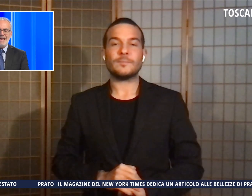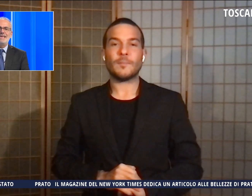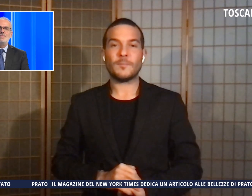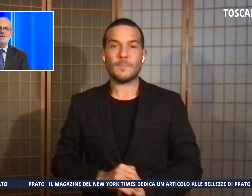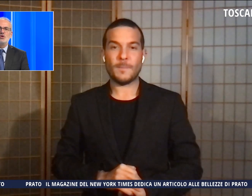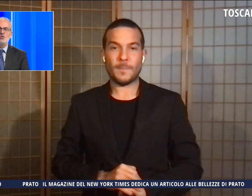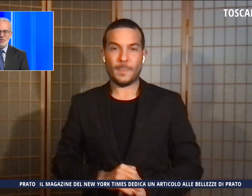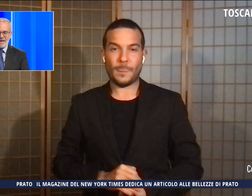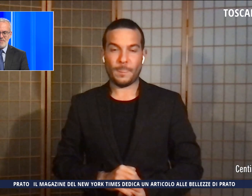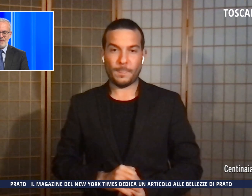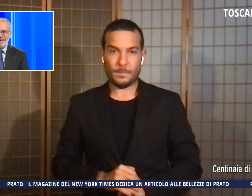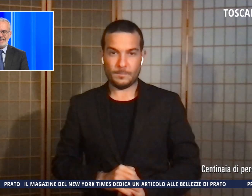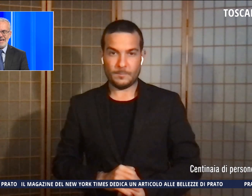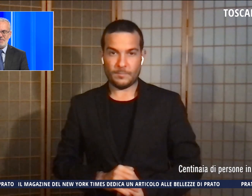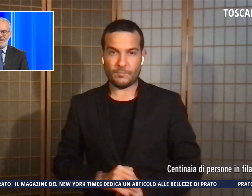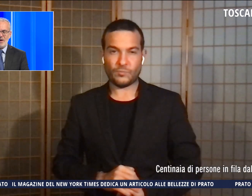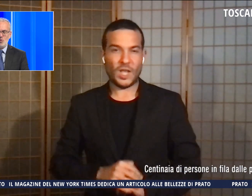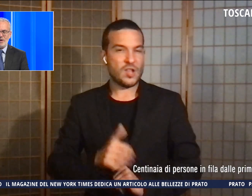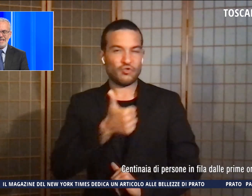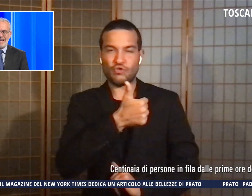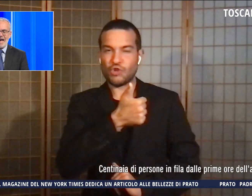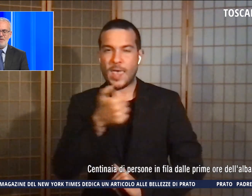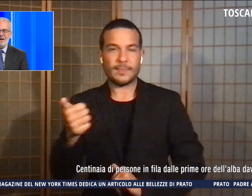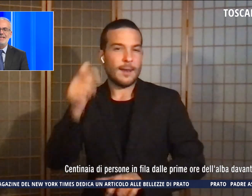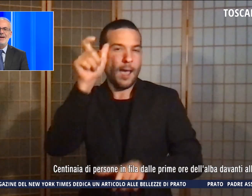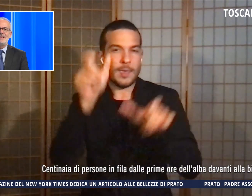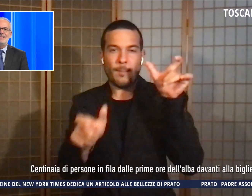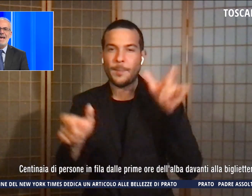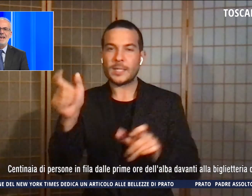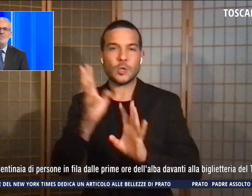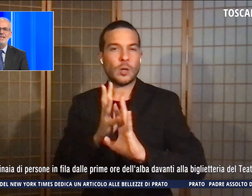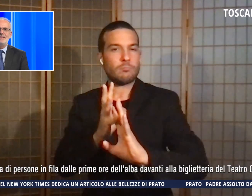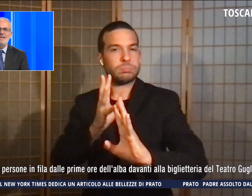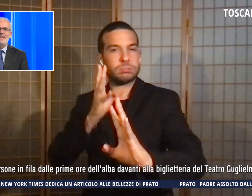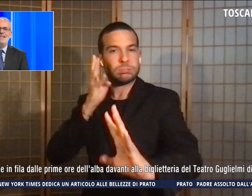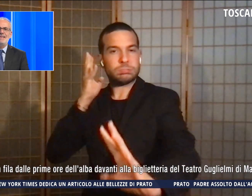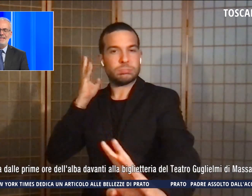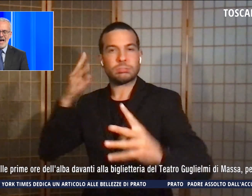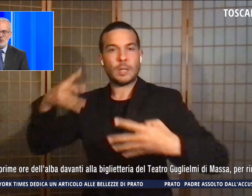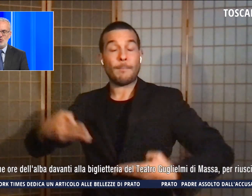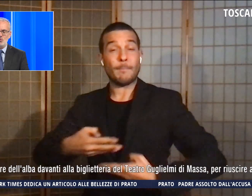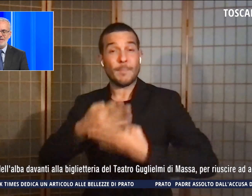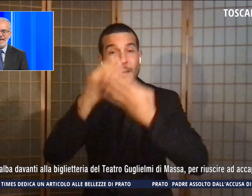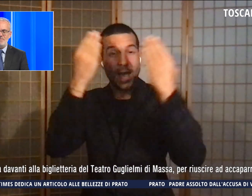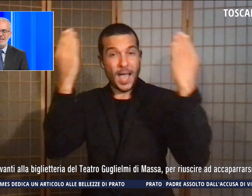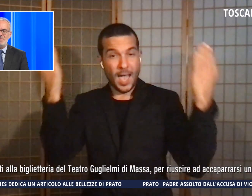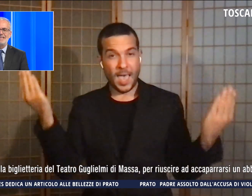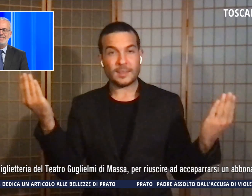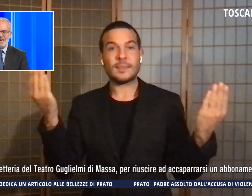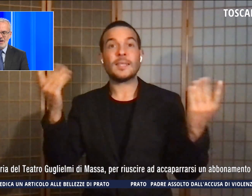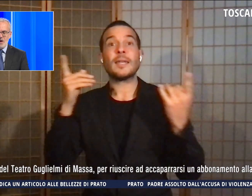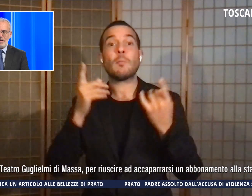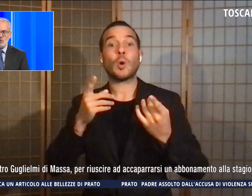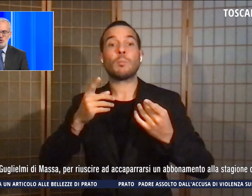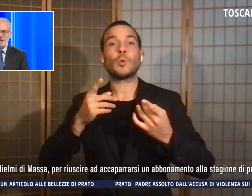Centinaia di persone in fila dalle prime ore dell'alba davanti alla biglietteria del Teatro Guglielmi di